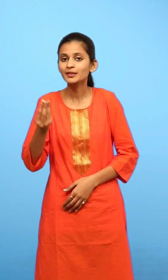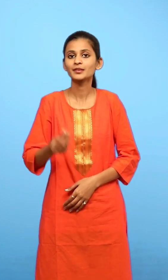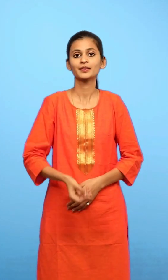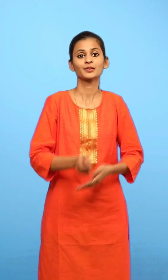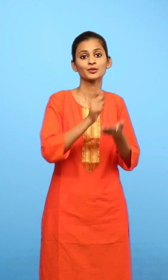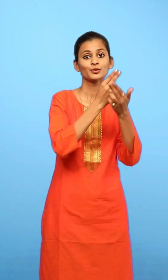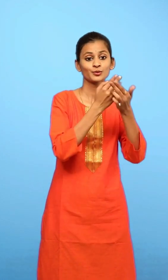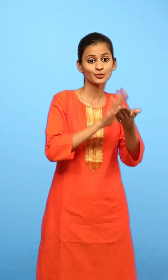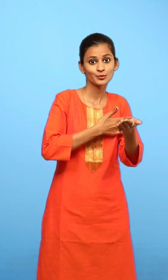रचनाकार